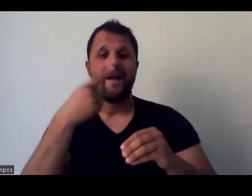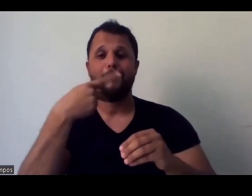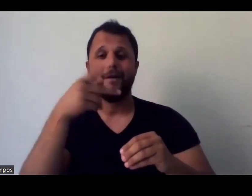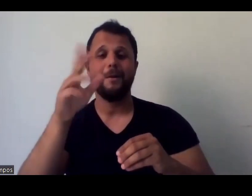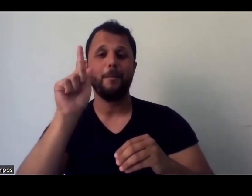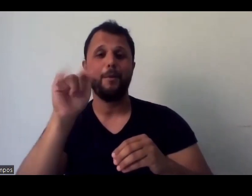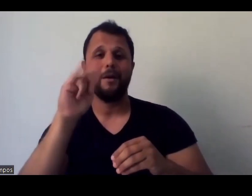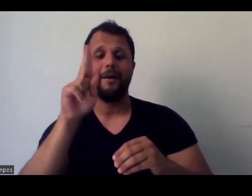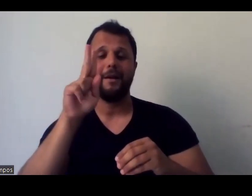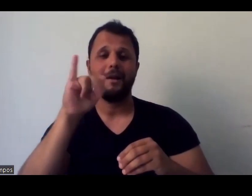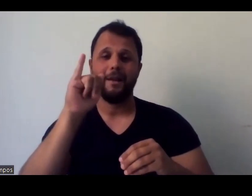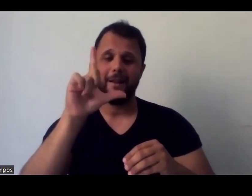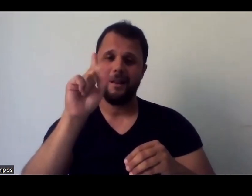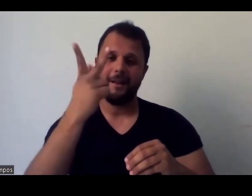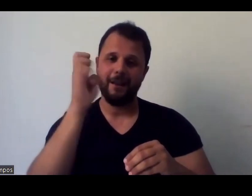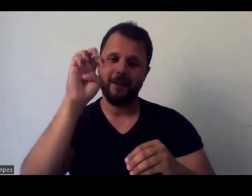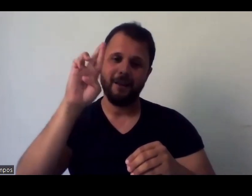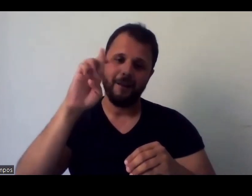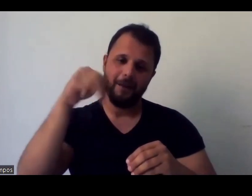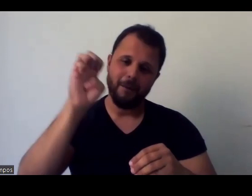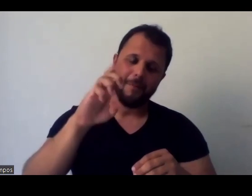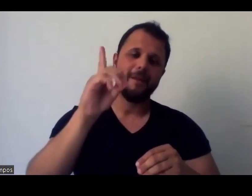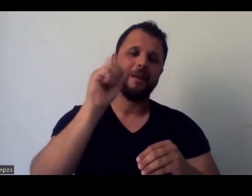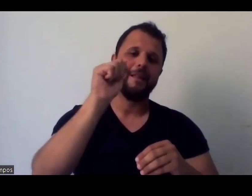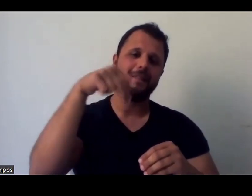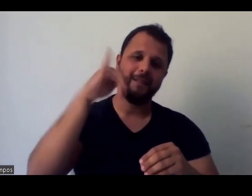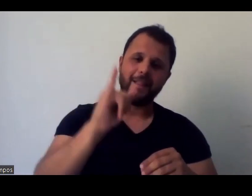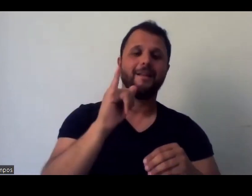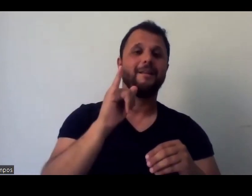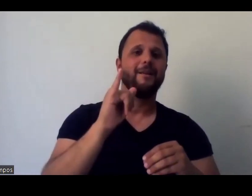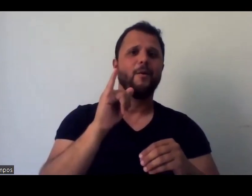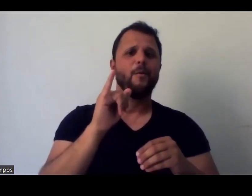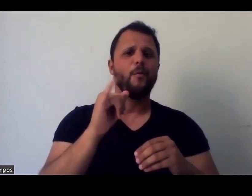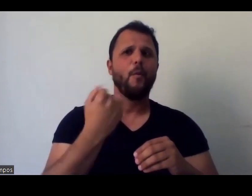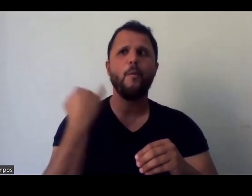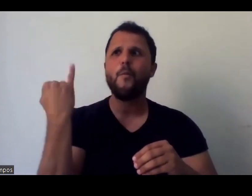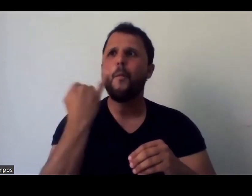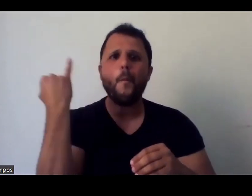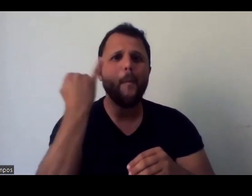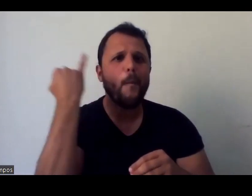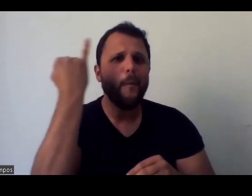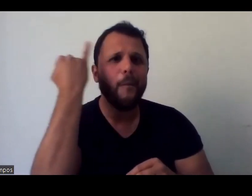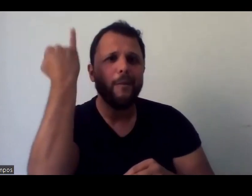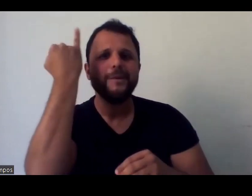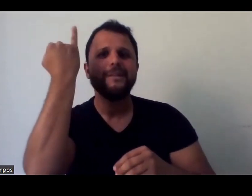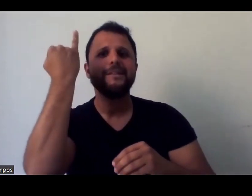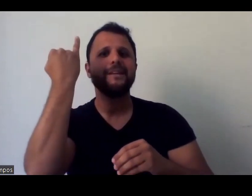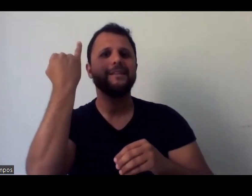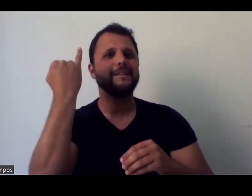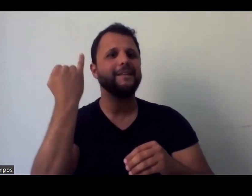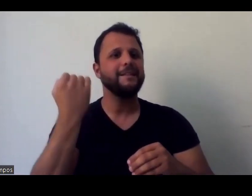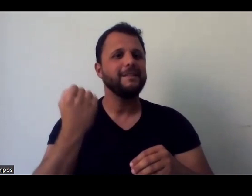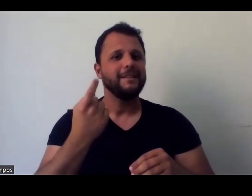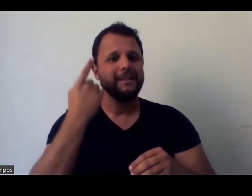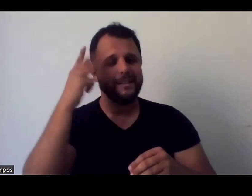educadores aí, o tanto que é importante, né, ao longo dessa tempo que a gente passou juntos aqui, de ir